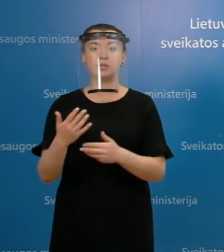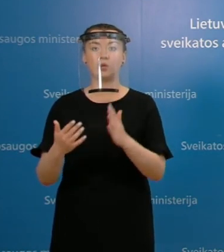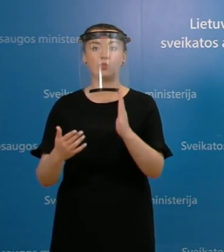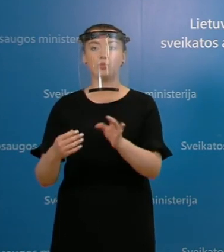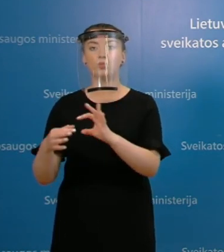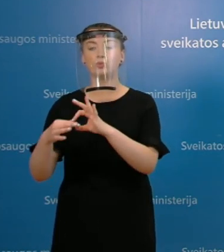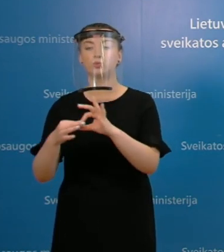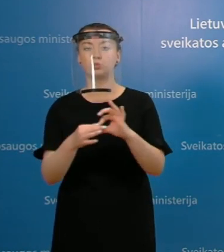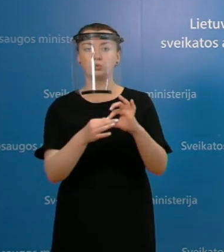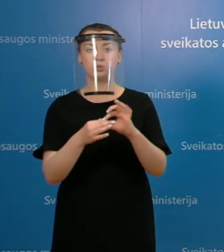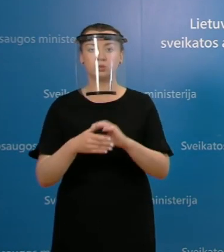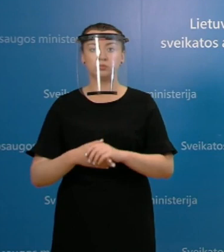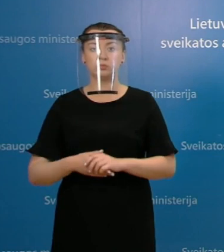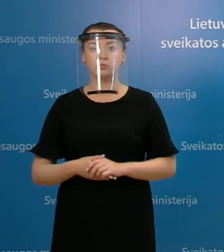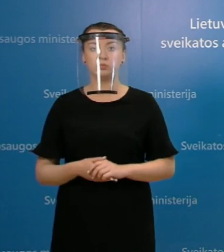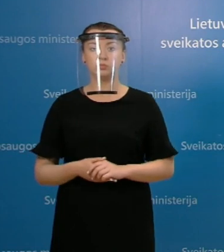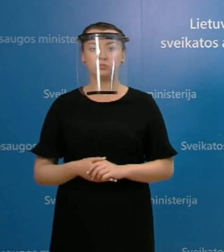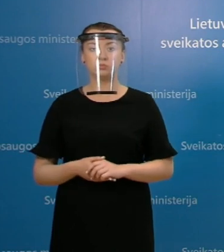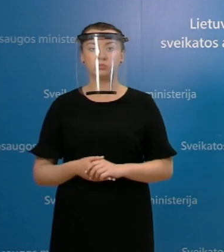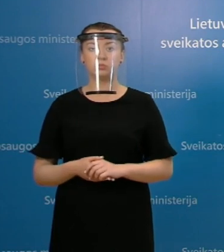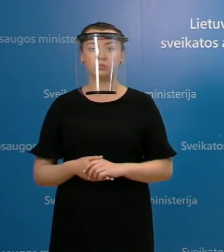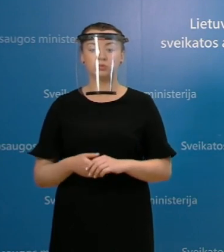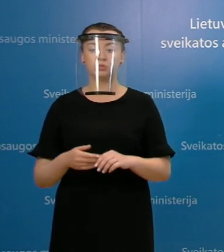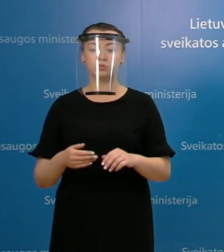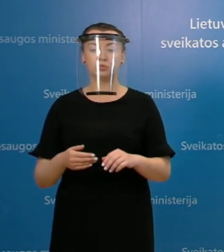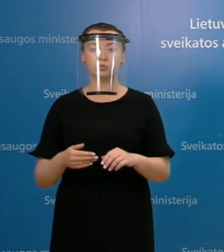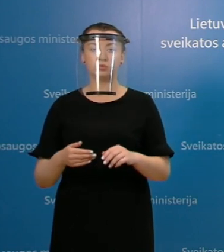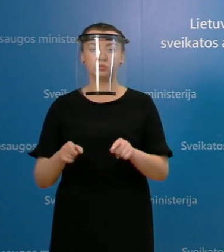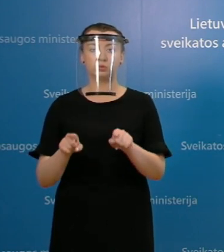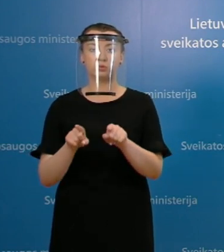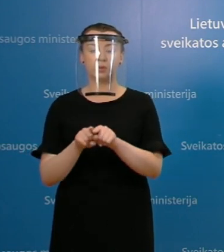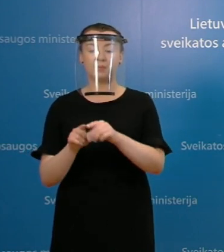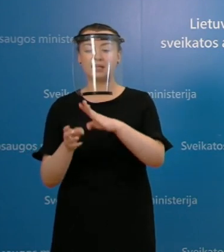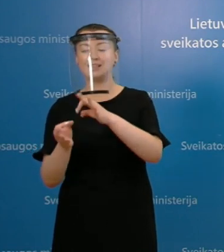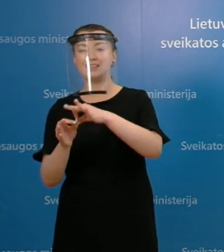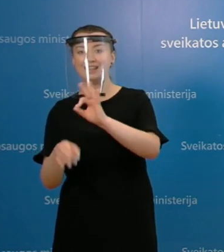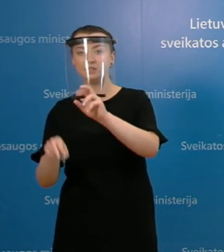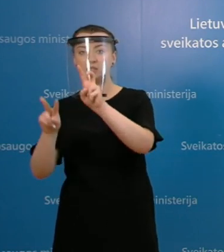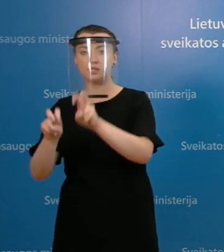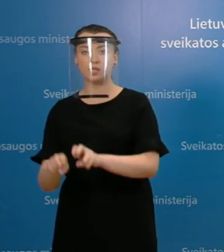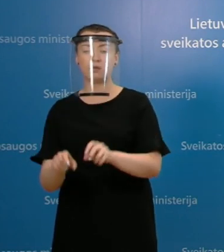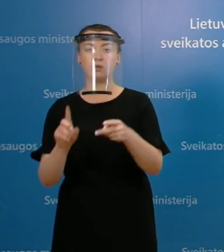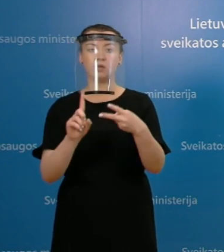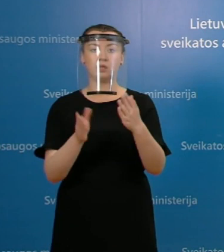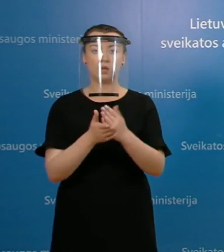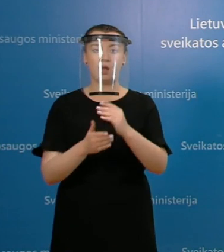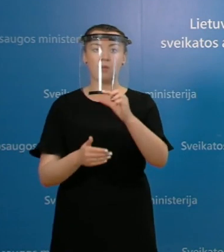susijęs su profilaktiniu ir tiksliniu testavimu, tai